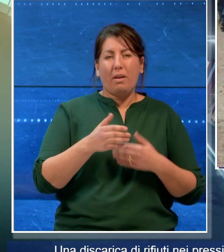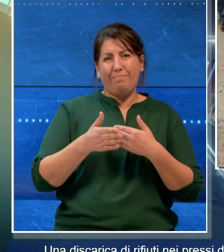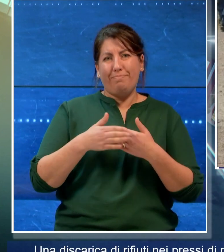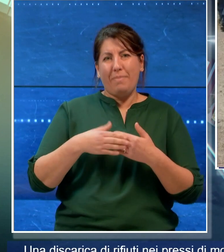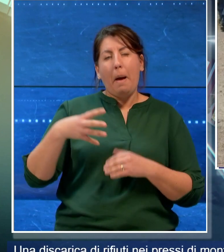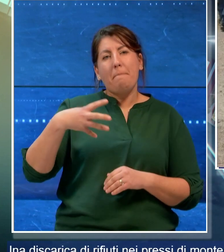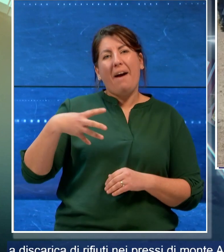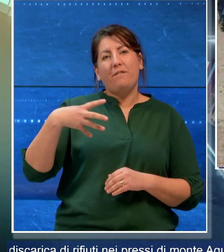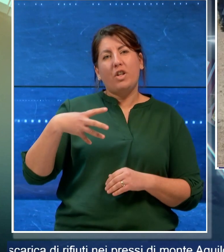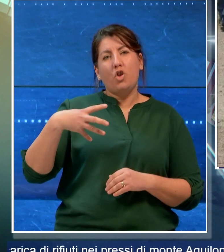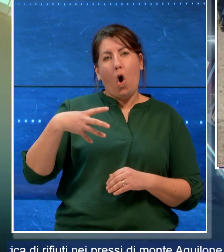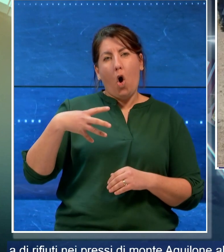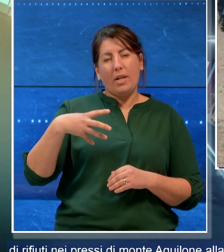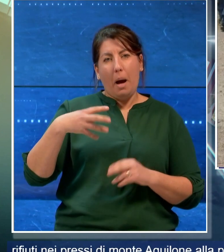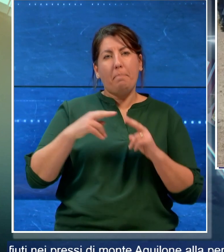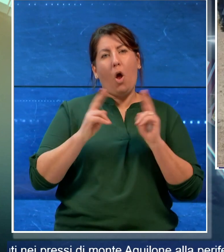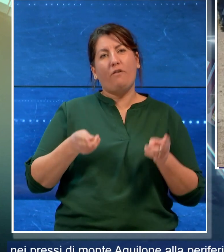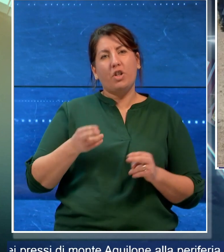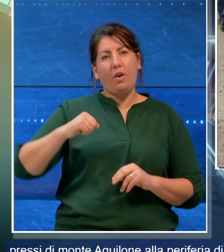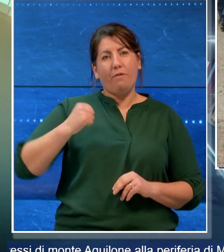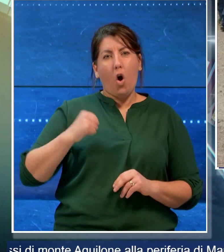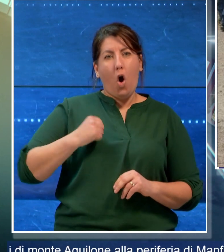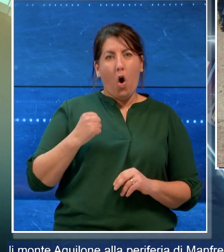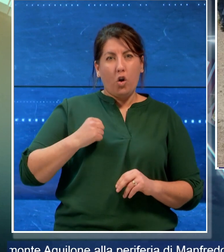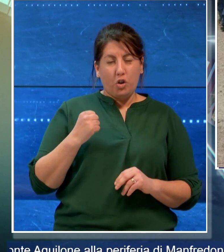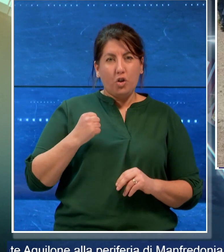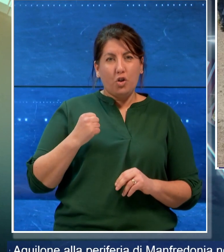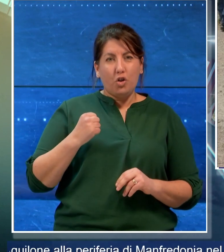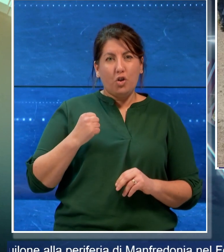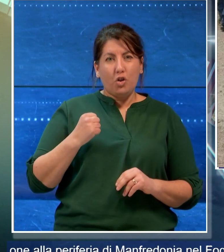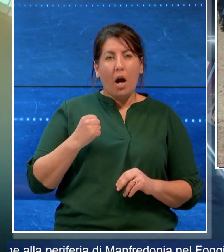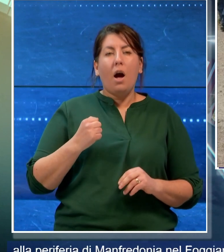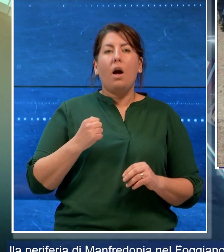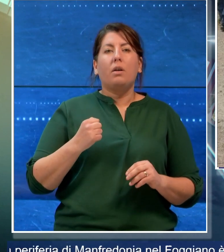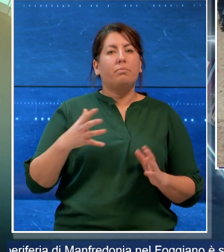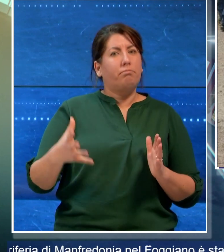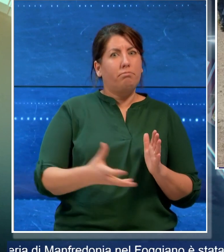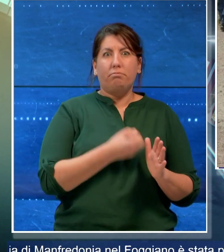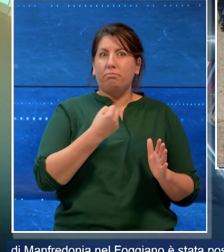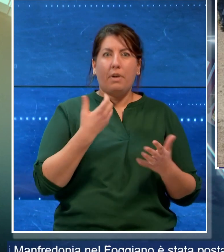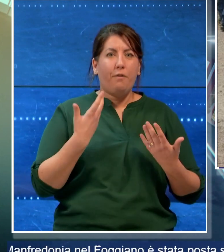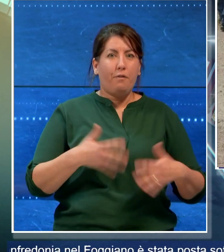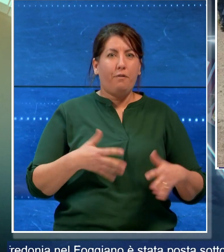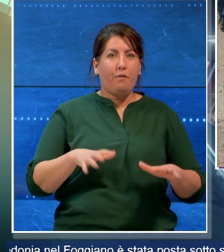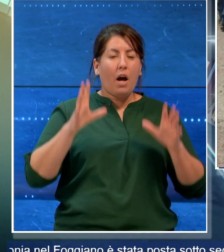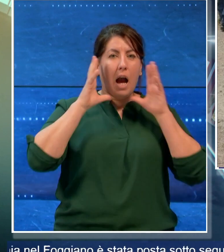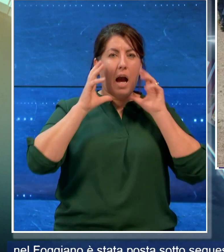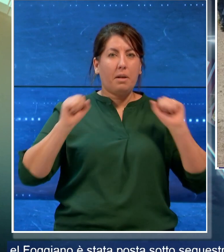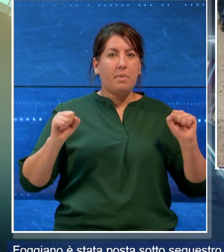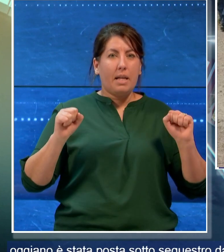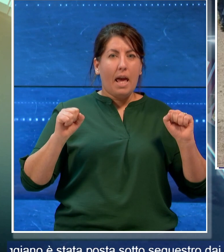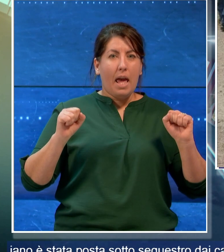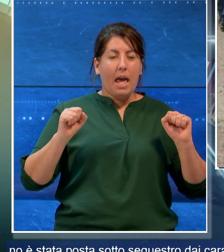Manfredonia nel Foggiano è stata posta sotto sequestro dai carabinieri